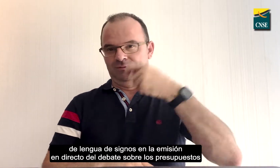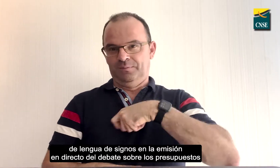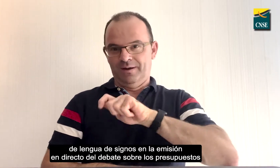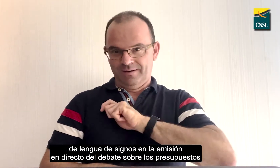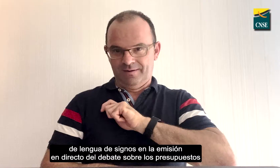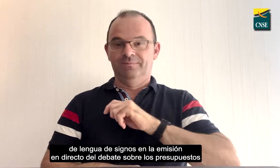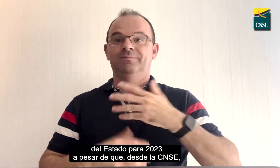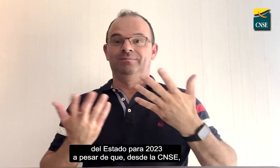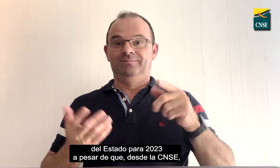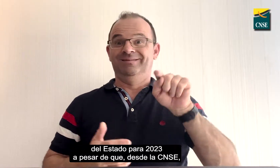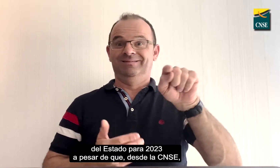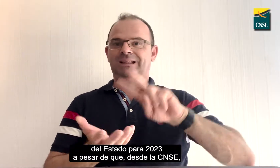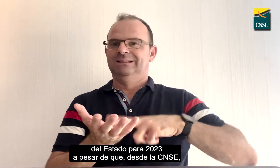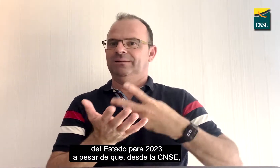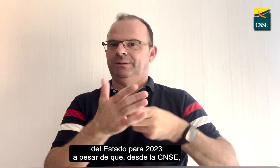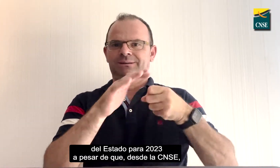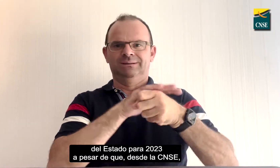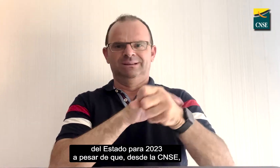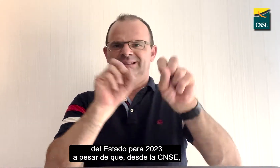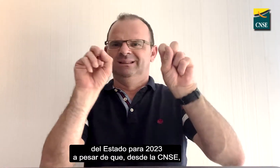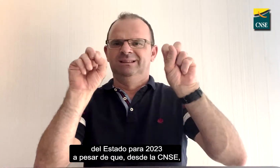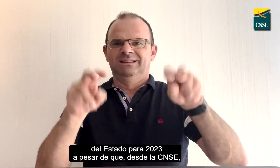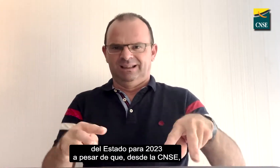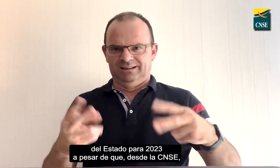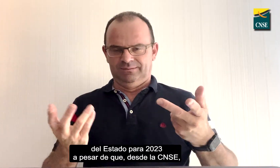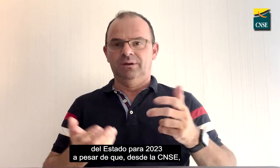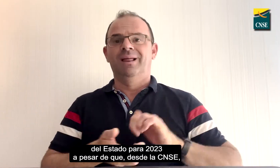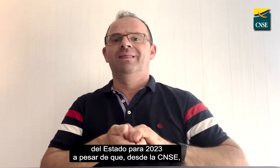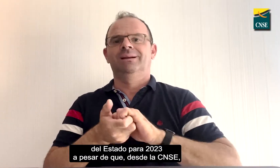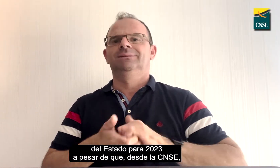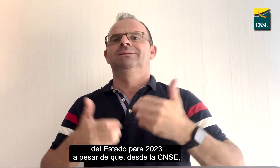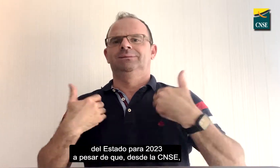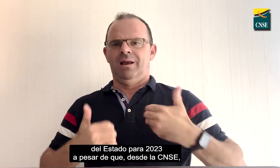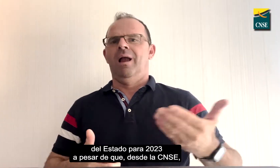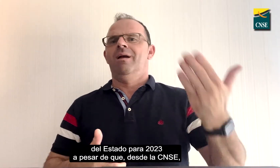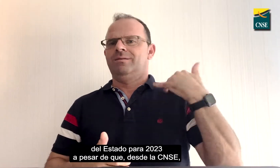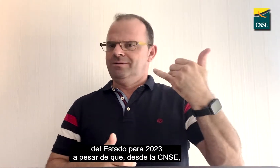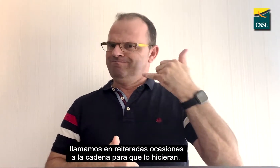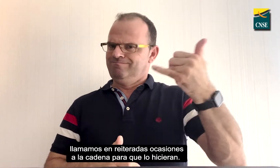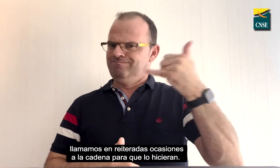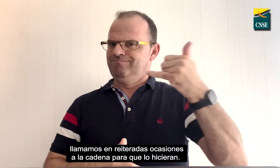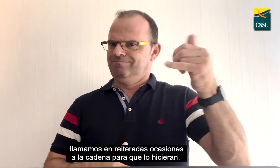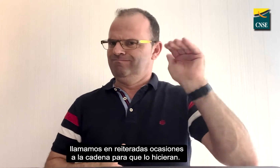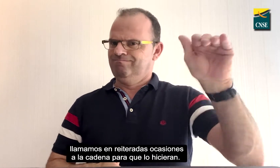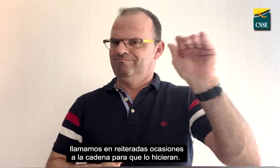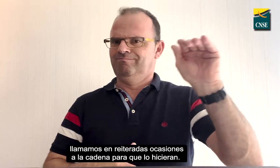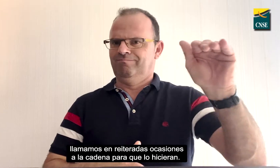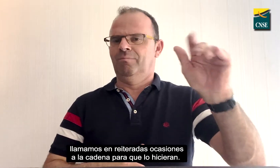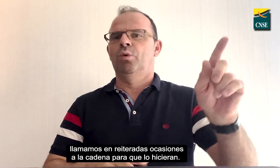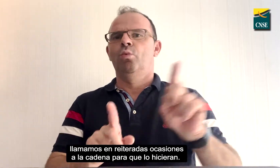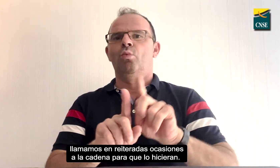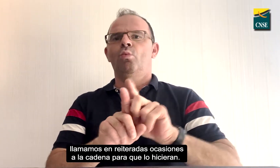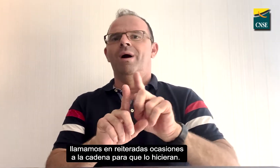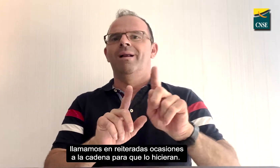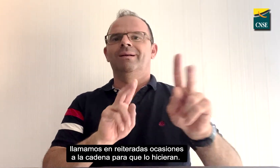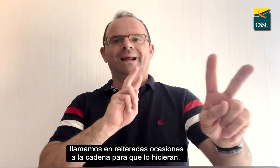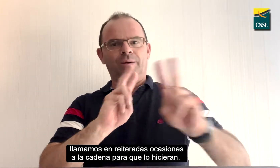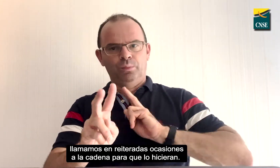2023. A pesar de que desde la CNSE hemos llamado en reiteradas ocasiones a la cadena para que lo hicieran,